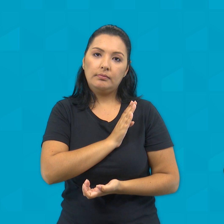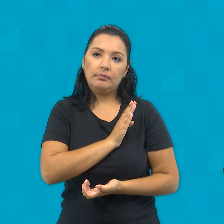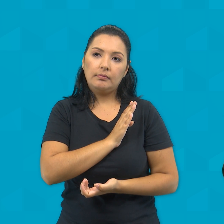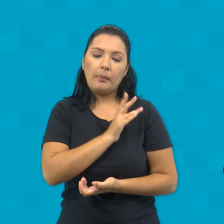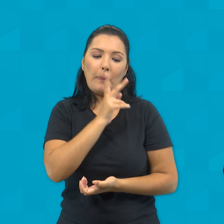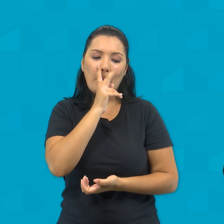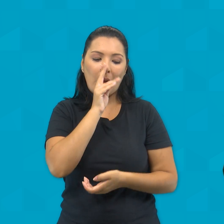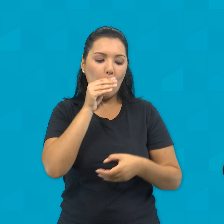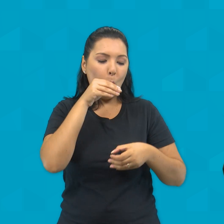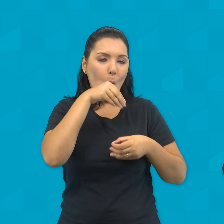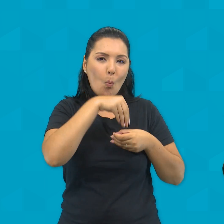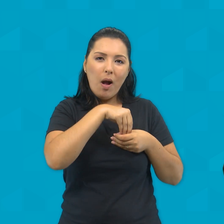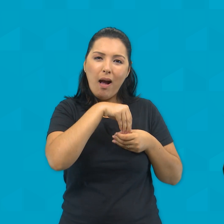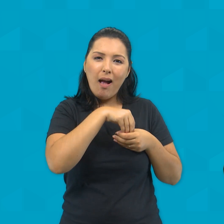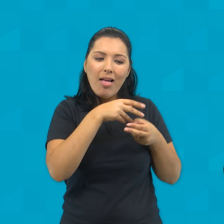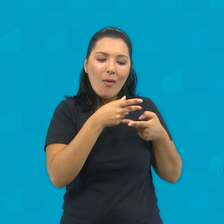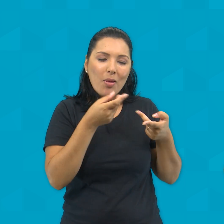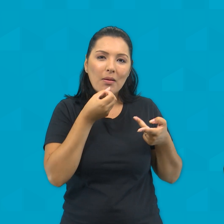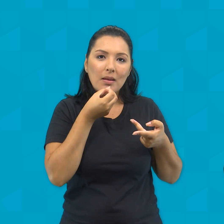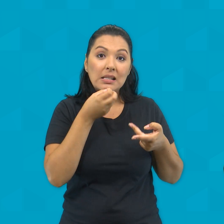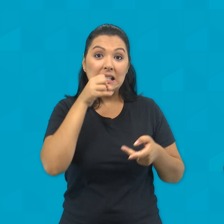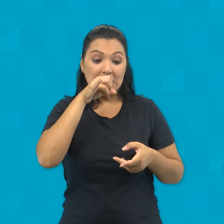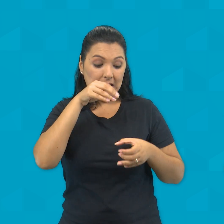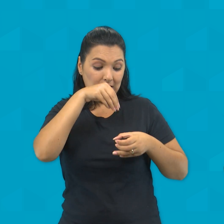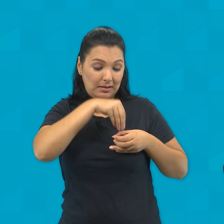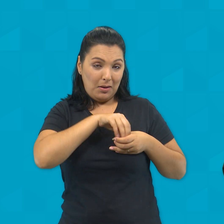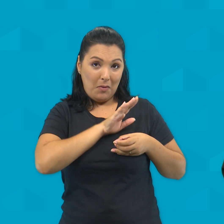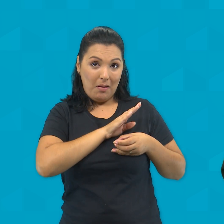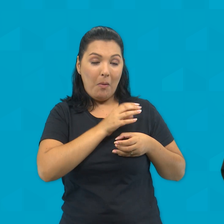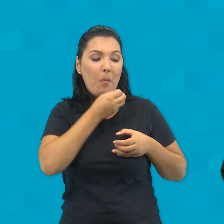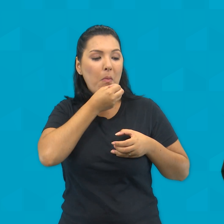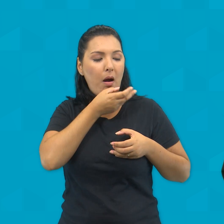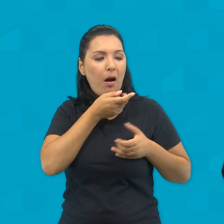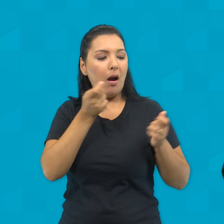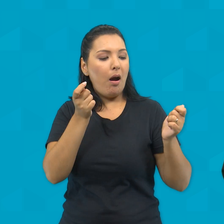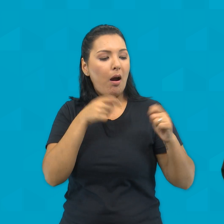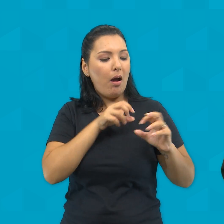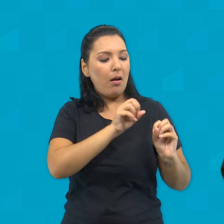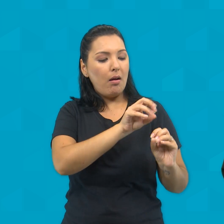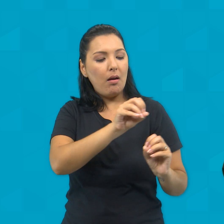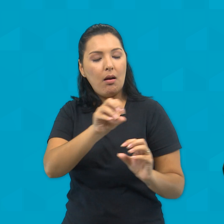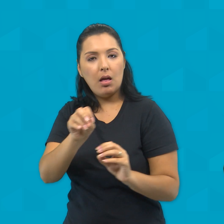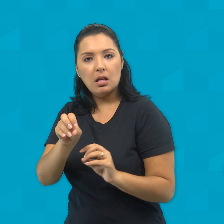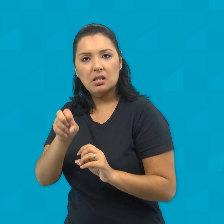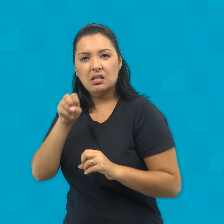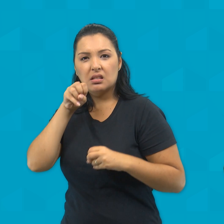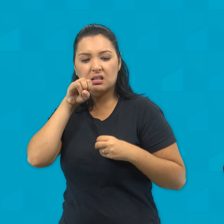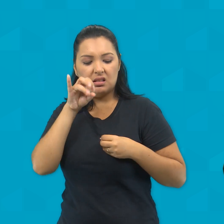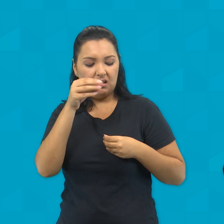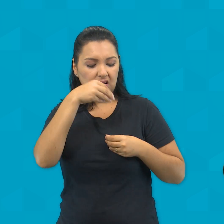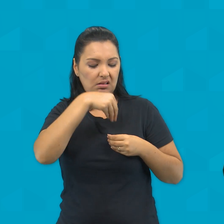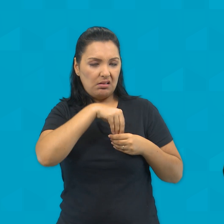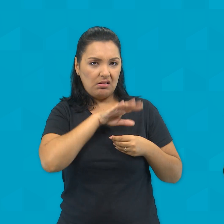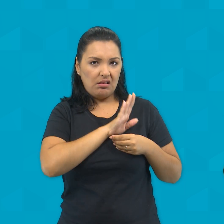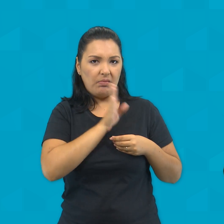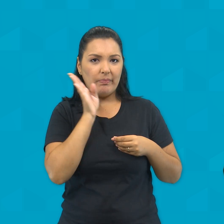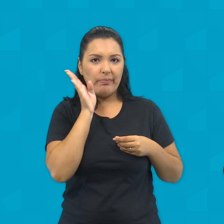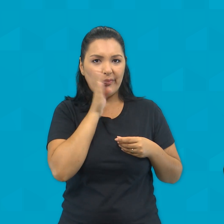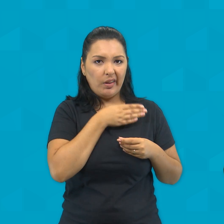tesouros. Quem possui coisas boas vai oferecer bondade. Quem guarda dentro de si coisas más vai